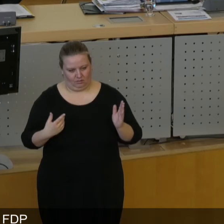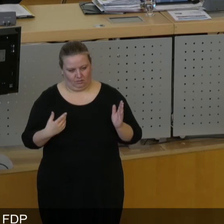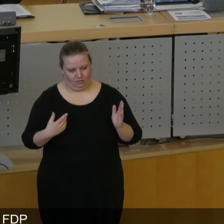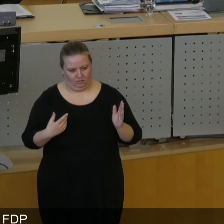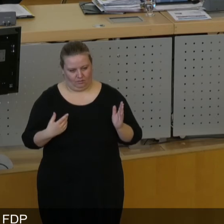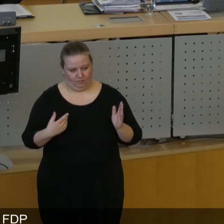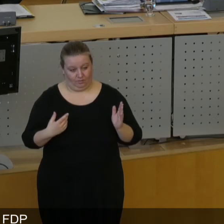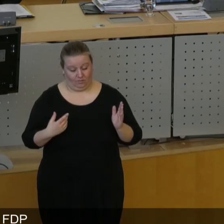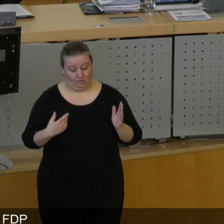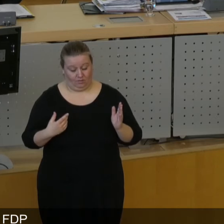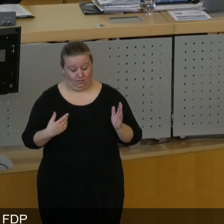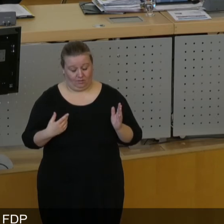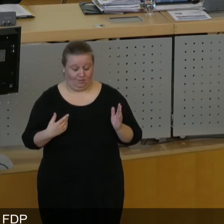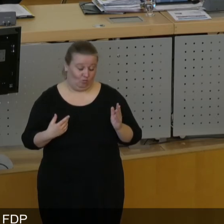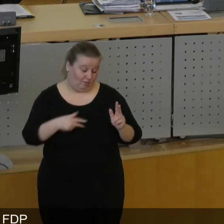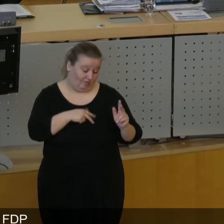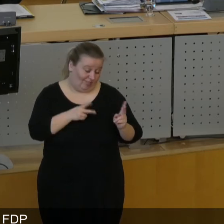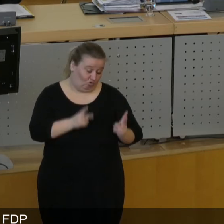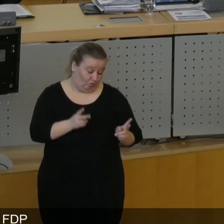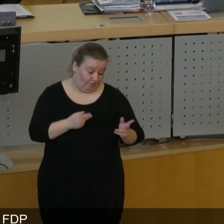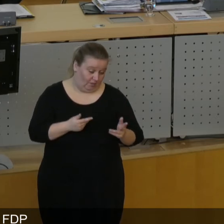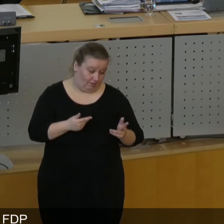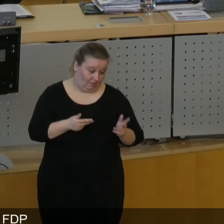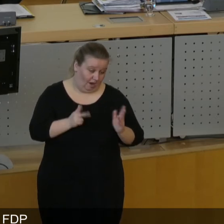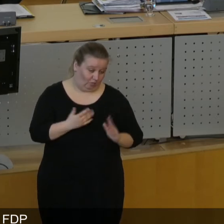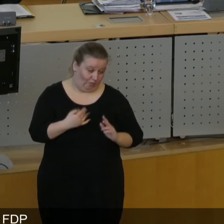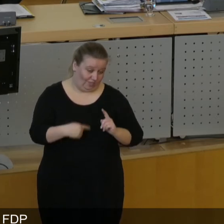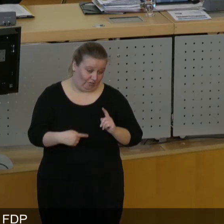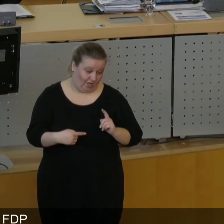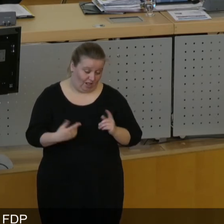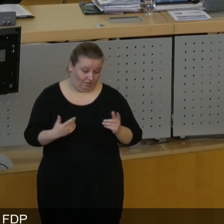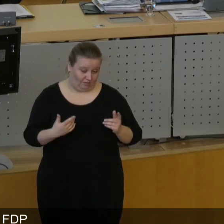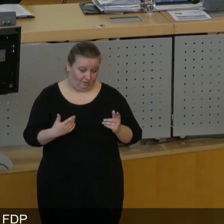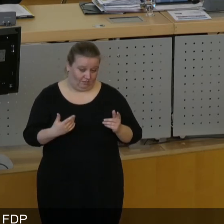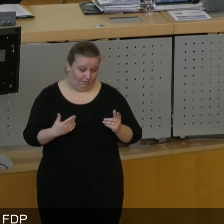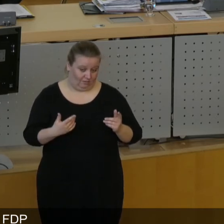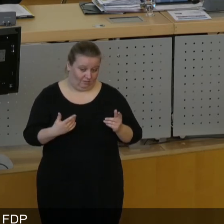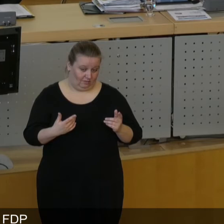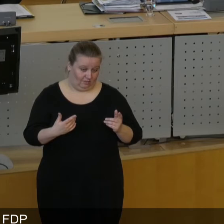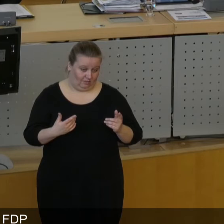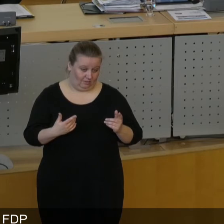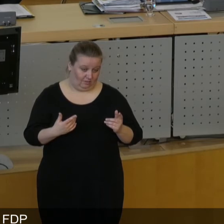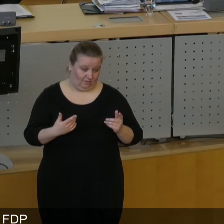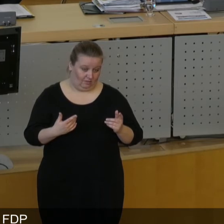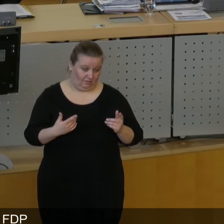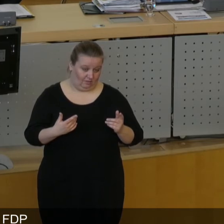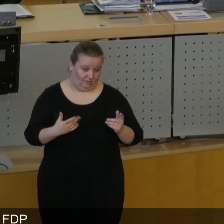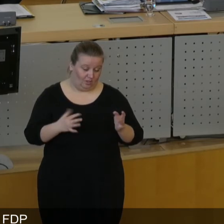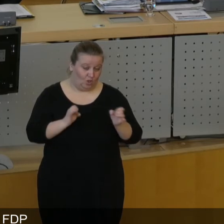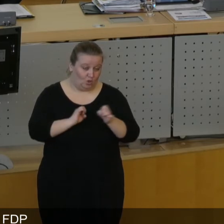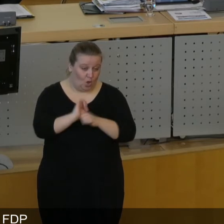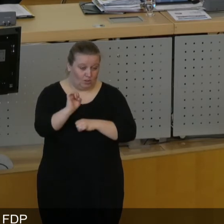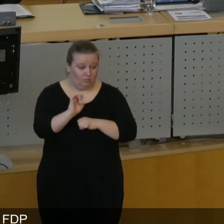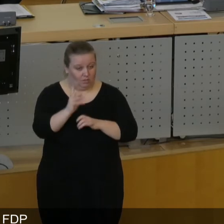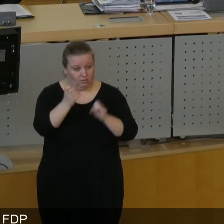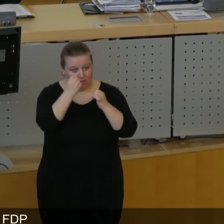Und selbst wenn Sie Recht gehabt hätten und tatsächlich 850 Unterschriften fehlten, haben Sie doch